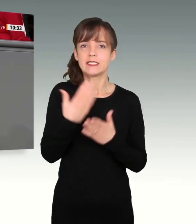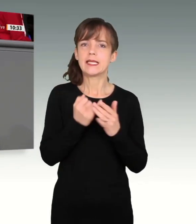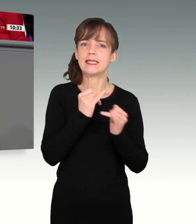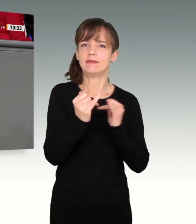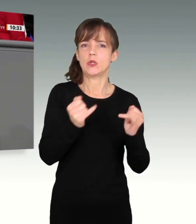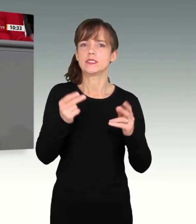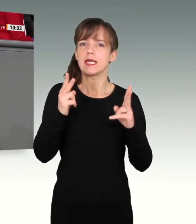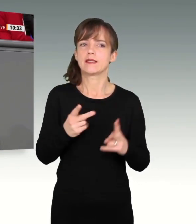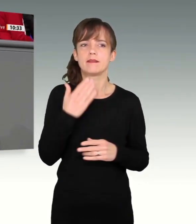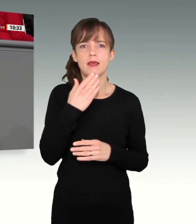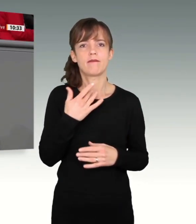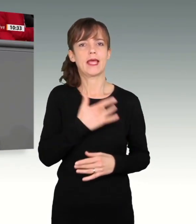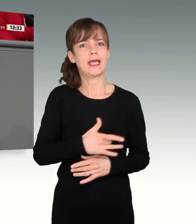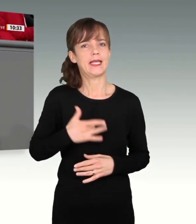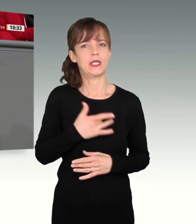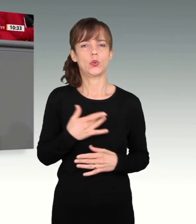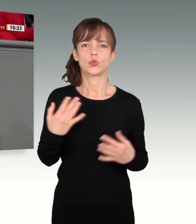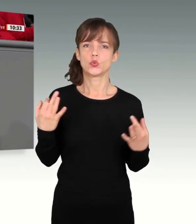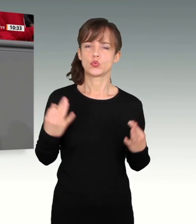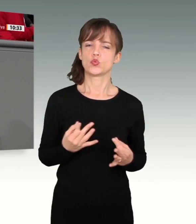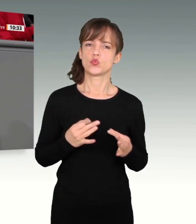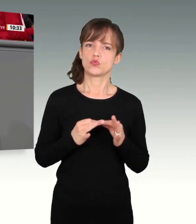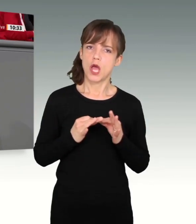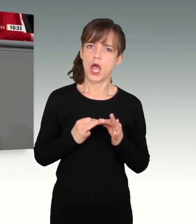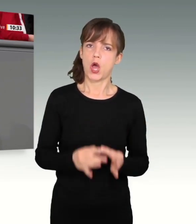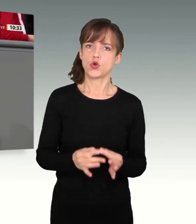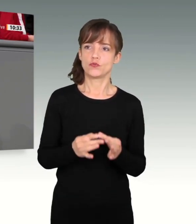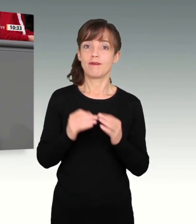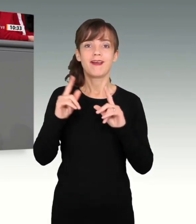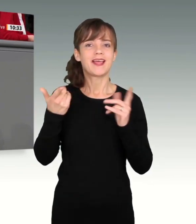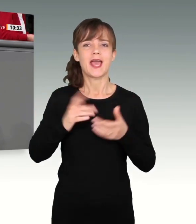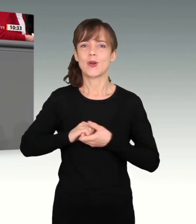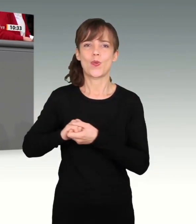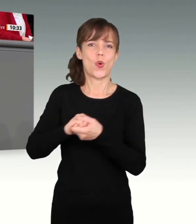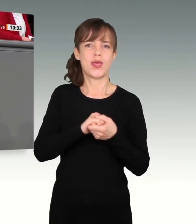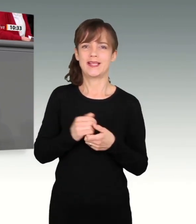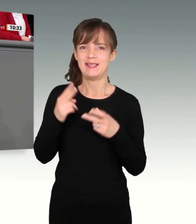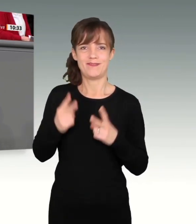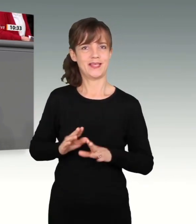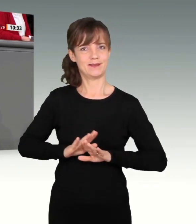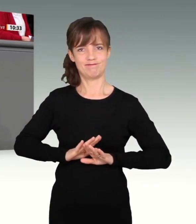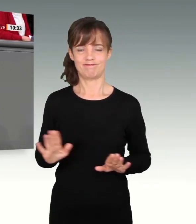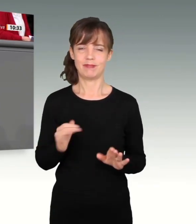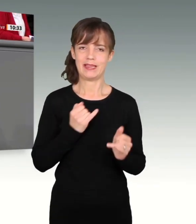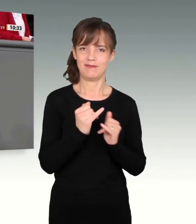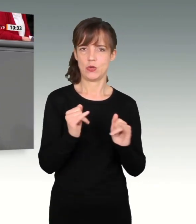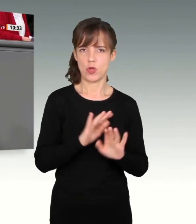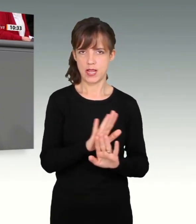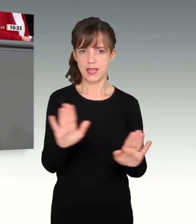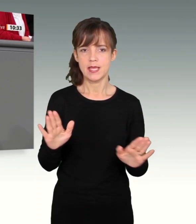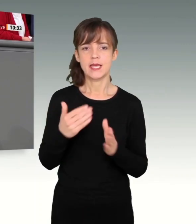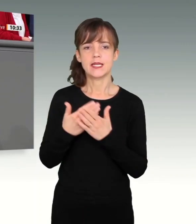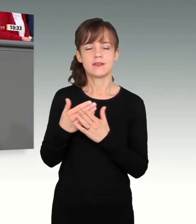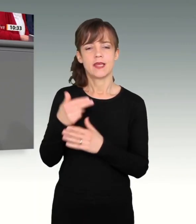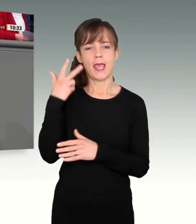auf Ausübung von Religion und eben kein Kollektivrecht. Und deswegen will ich gerne Heiner Bielefeld,